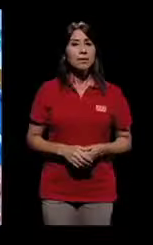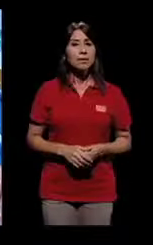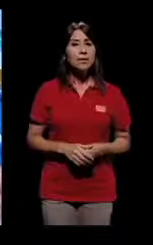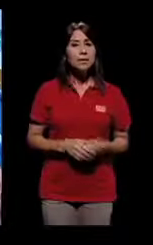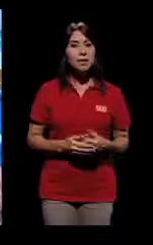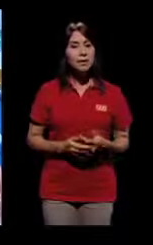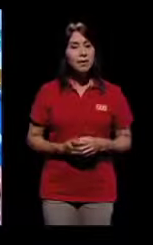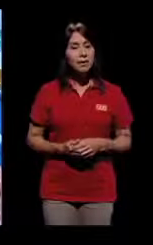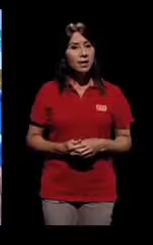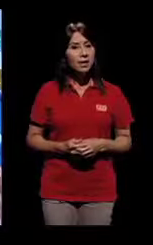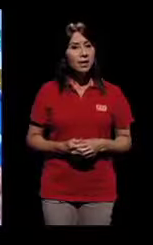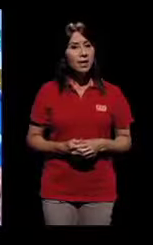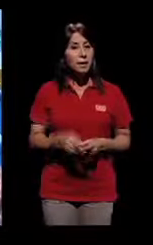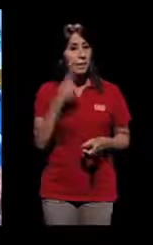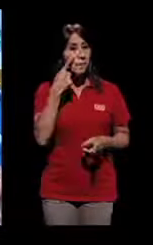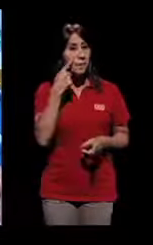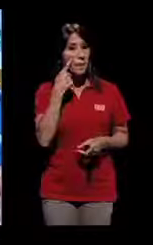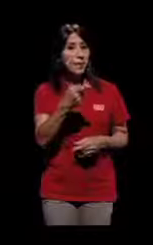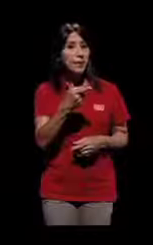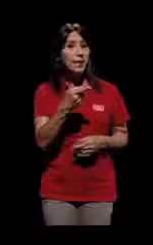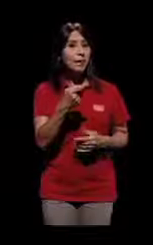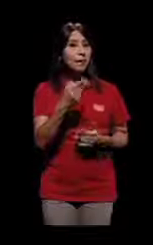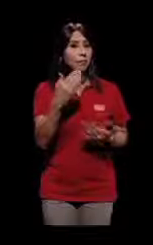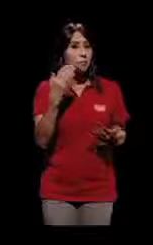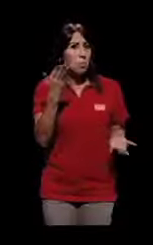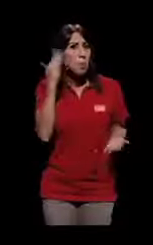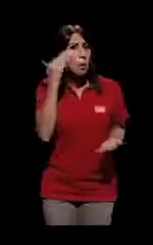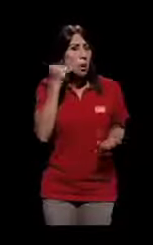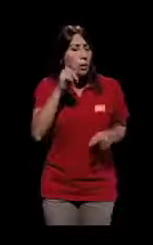¿Cómo es eso? Explícame. ¿Qué fue la idea que tenés?